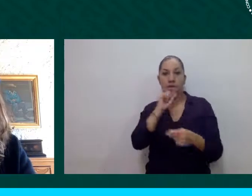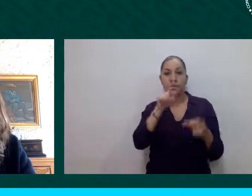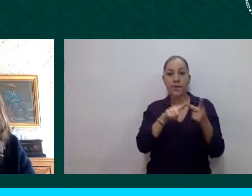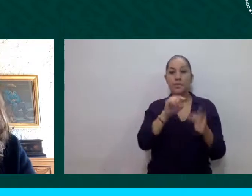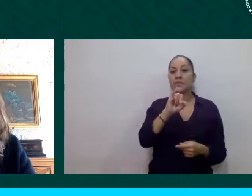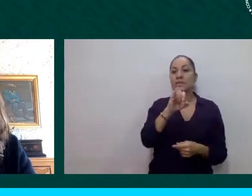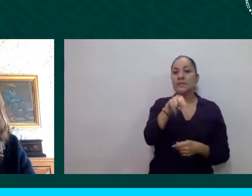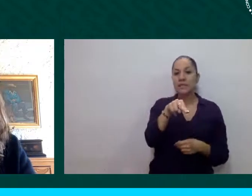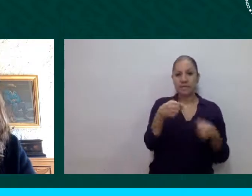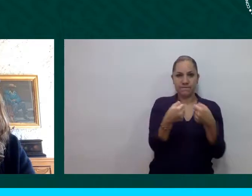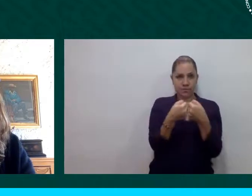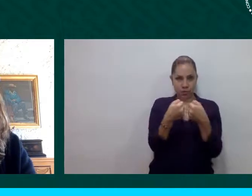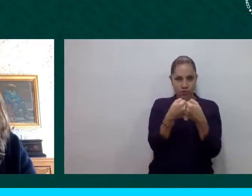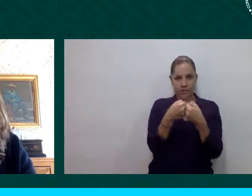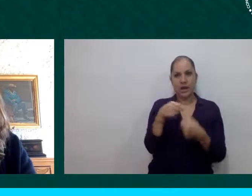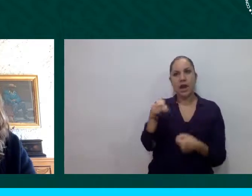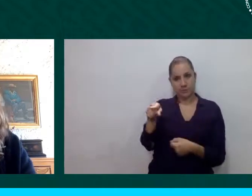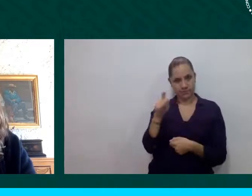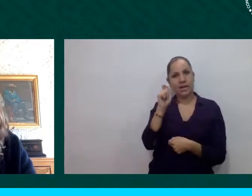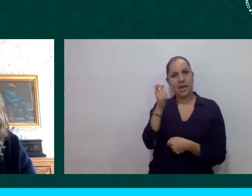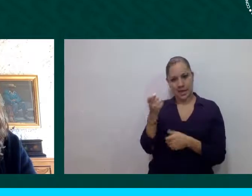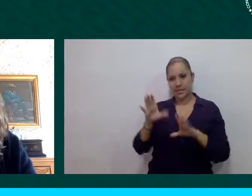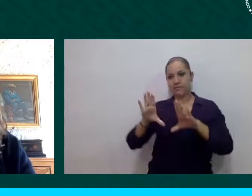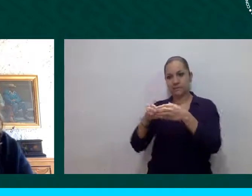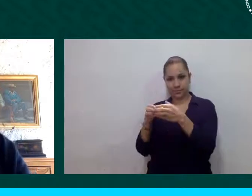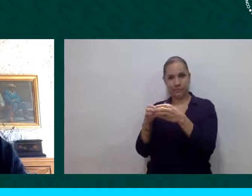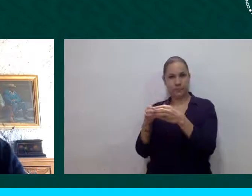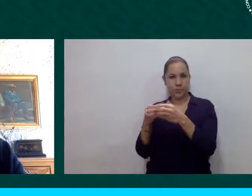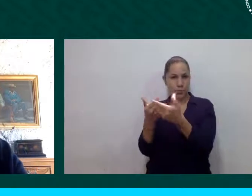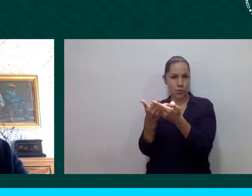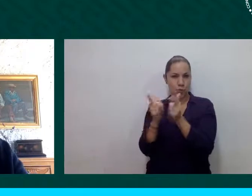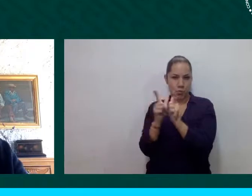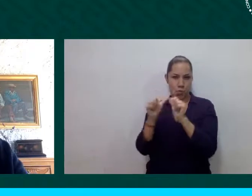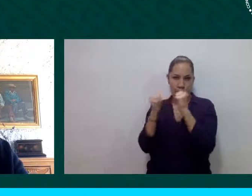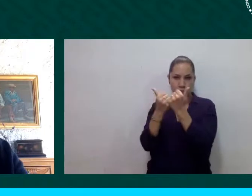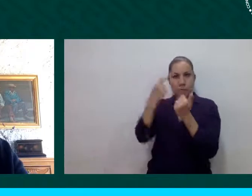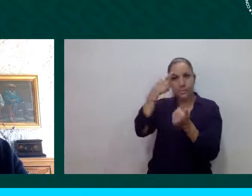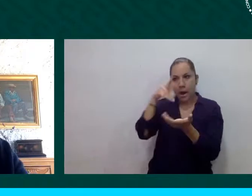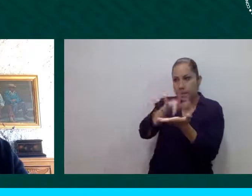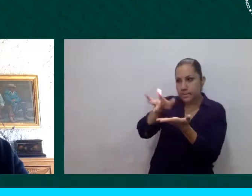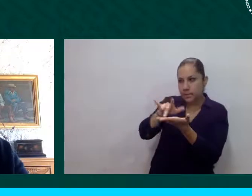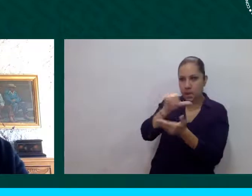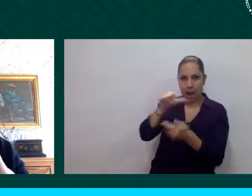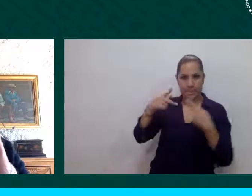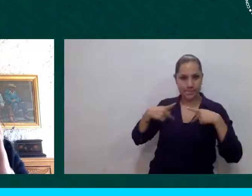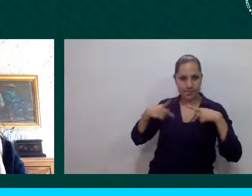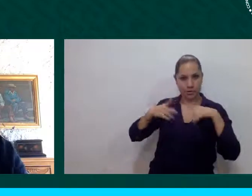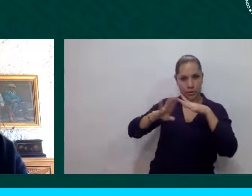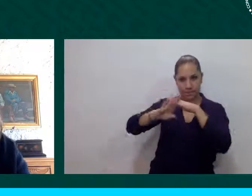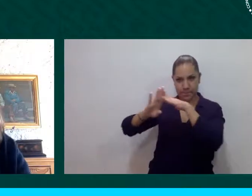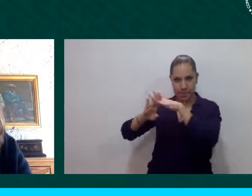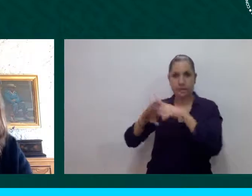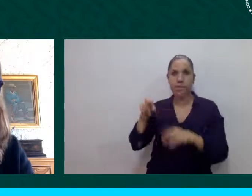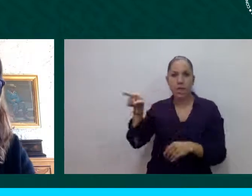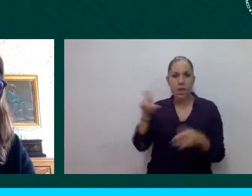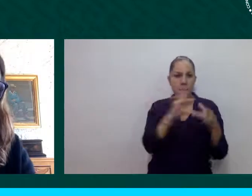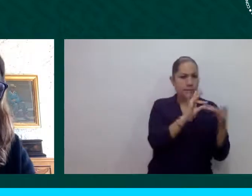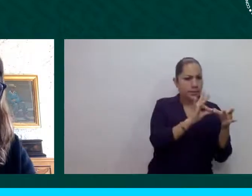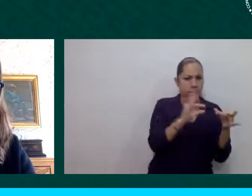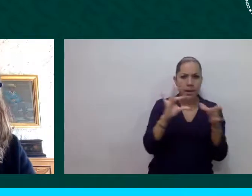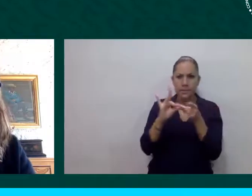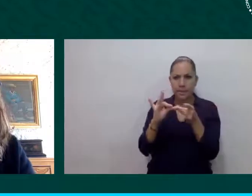situación de movilidad en el país. Y bueno, pues, como les decía yo, estos conversatorios tenían la perspectiva de entender